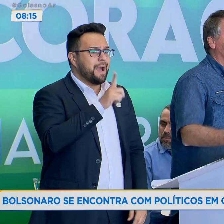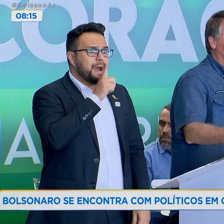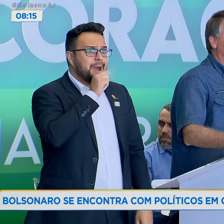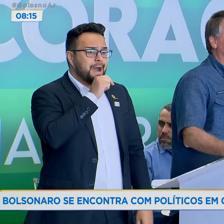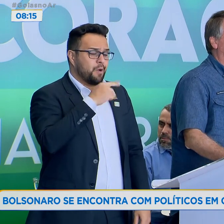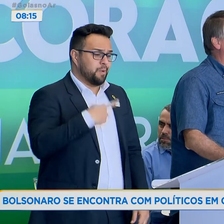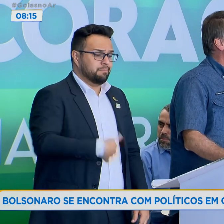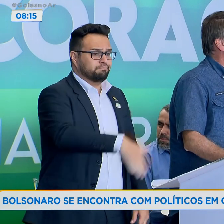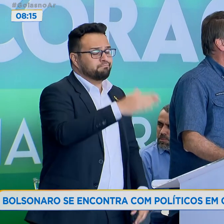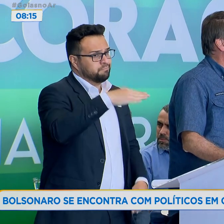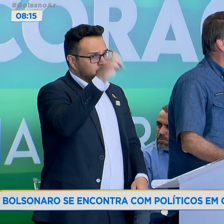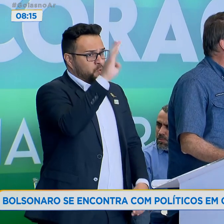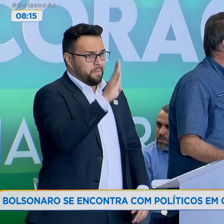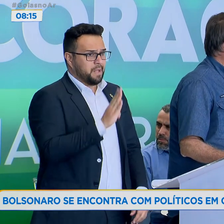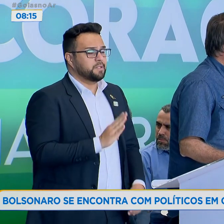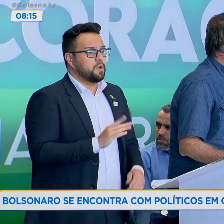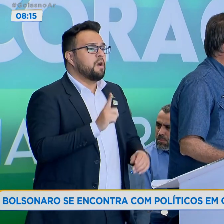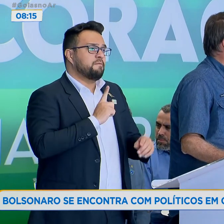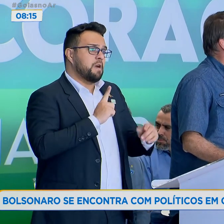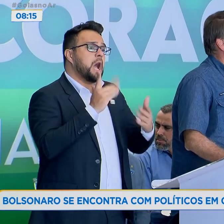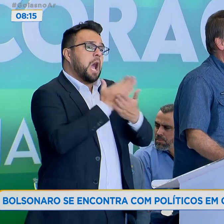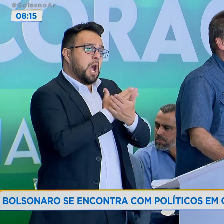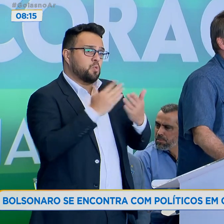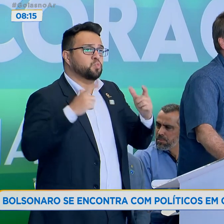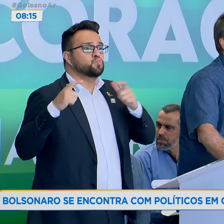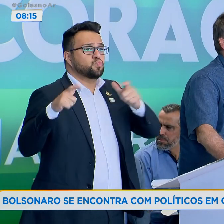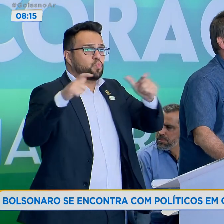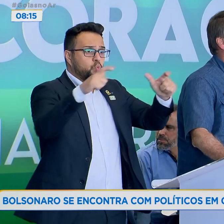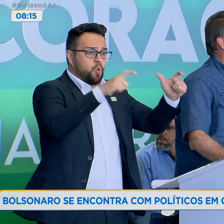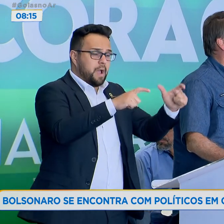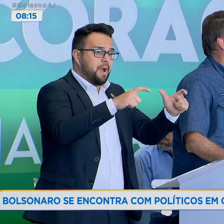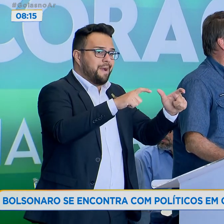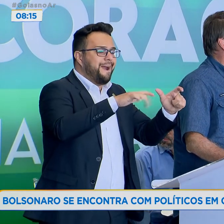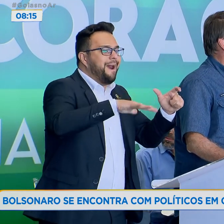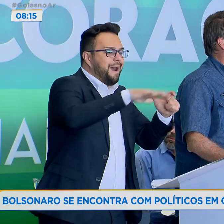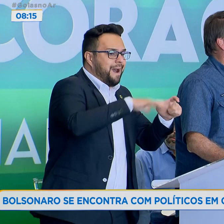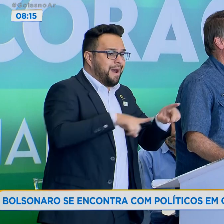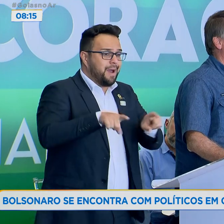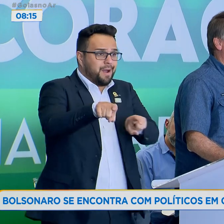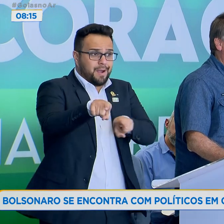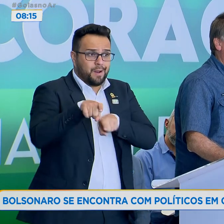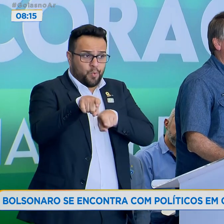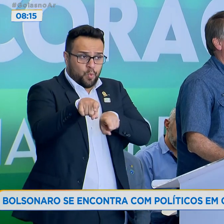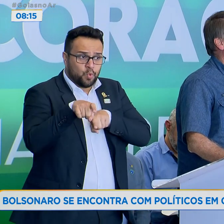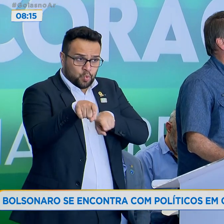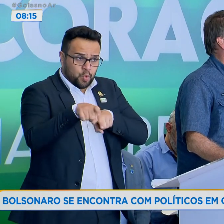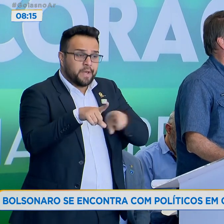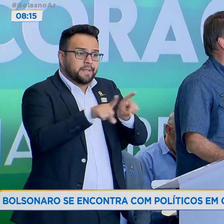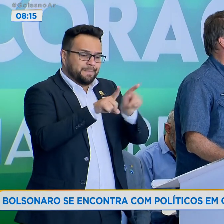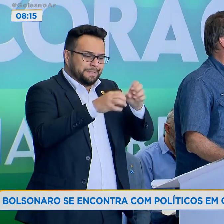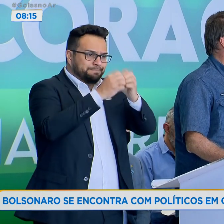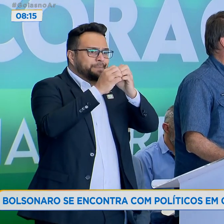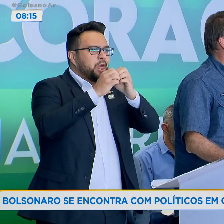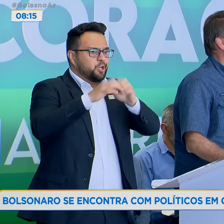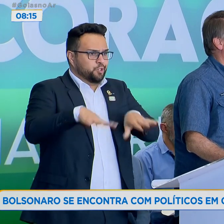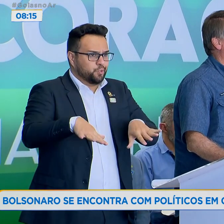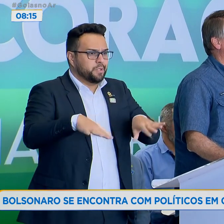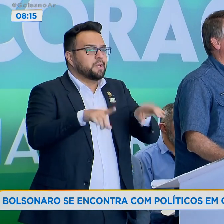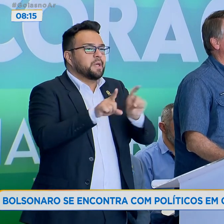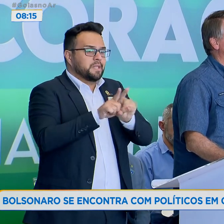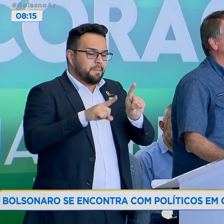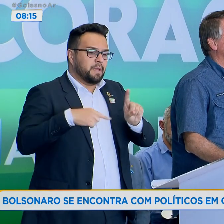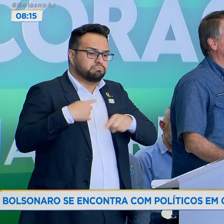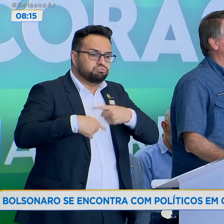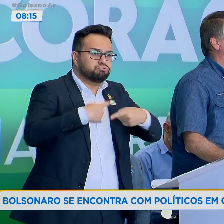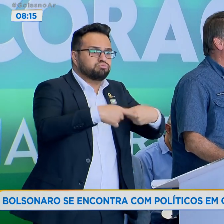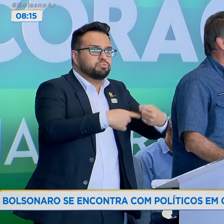Brasil, que vai afetar, em parte, a nossa agricultura e tem afetado a geração de